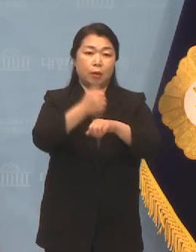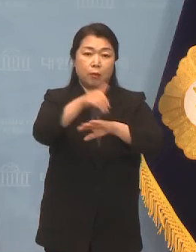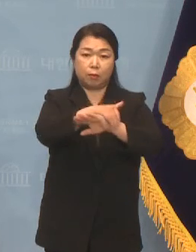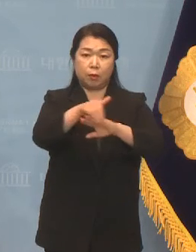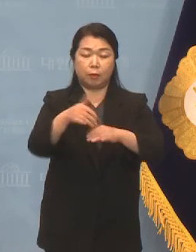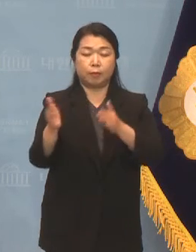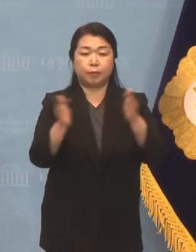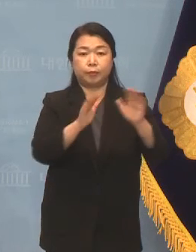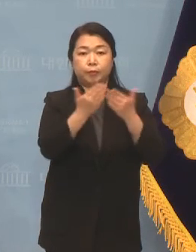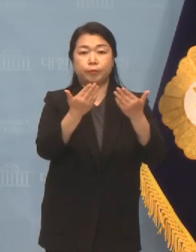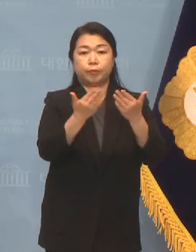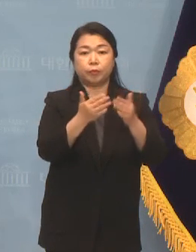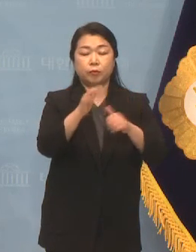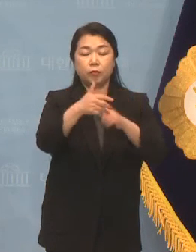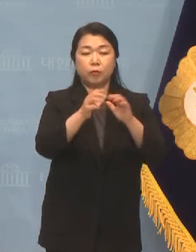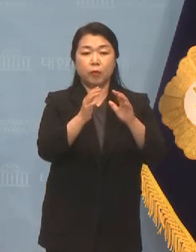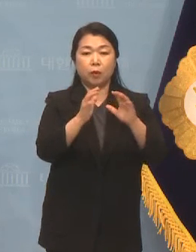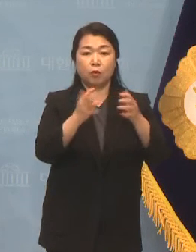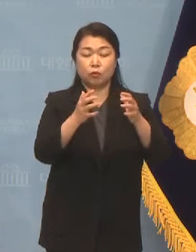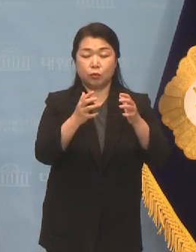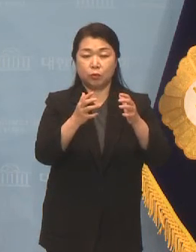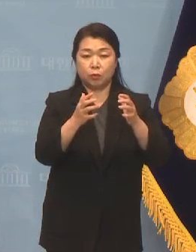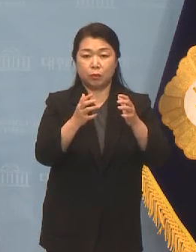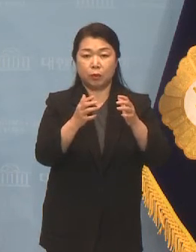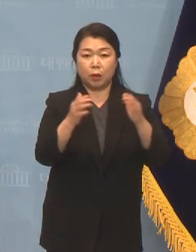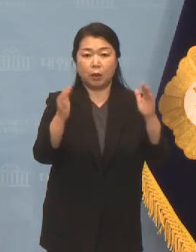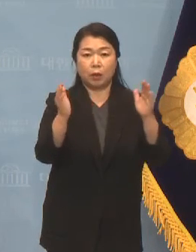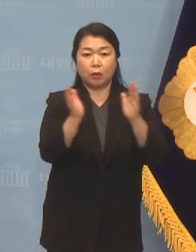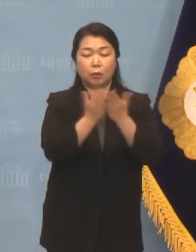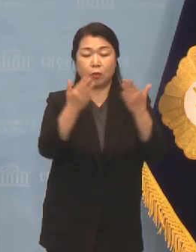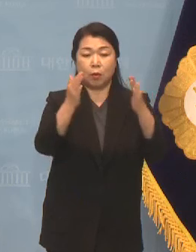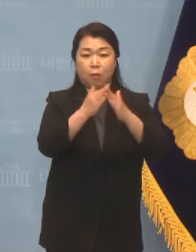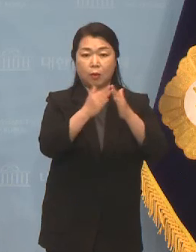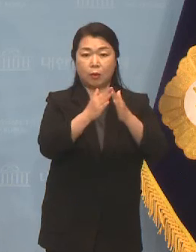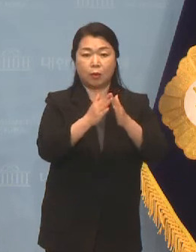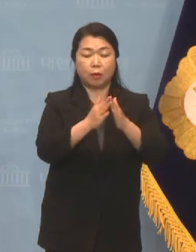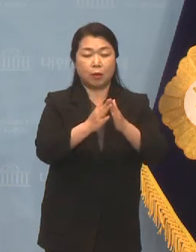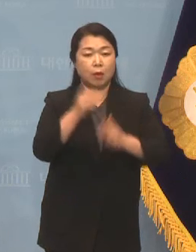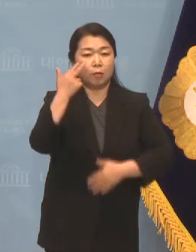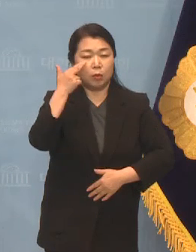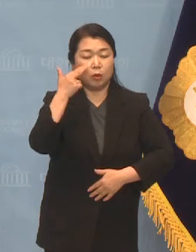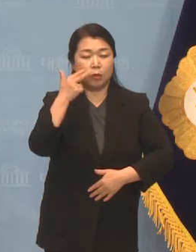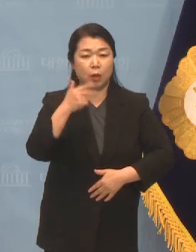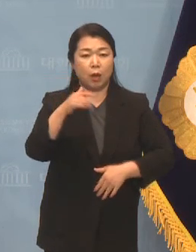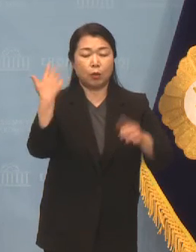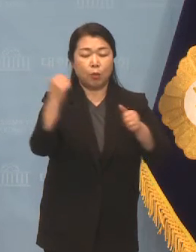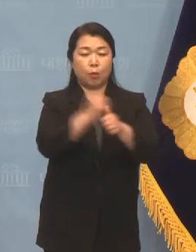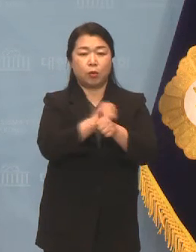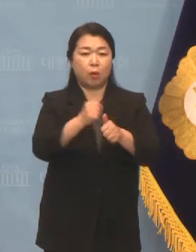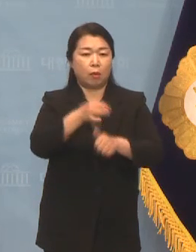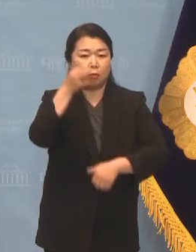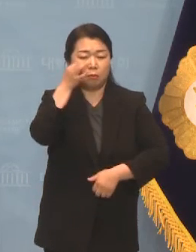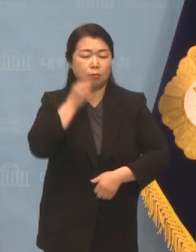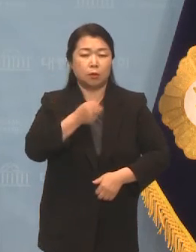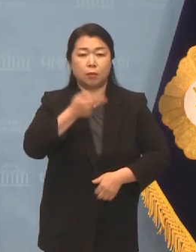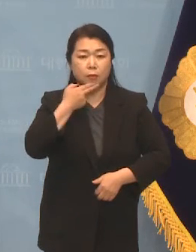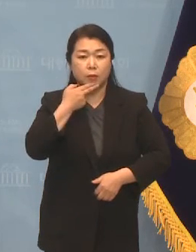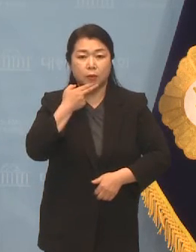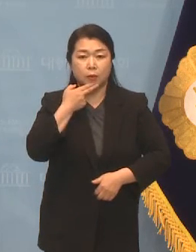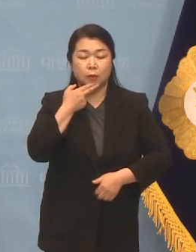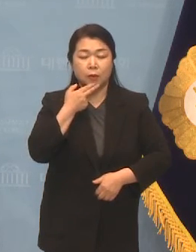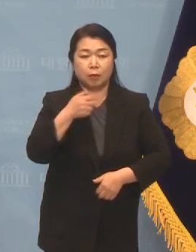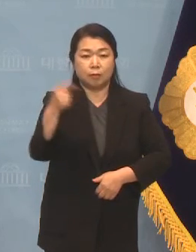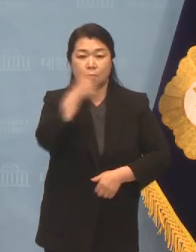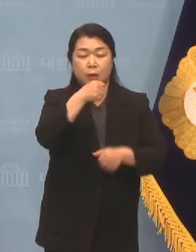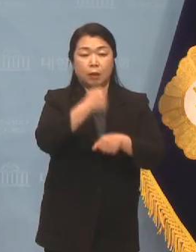다음 국회 도서관은 화요일 5월 11일 미국의 학교폭력 무관용 정책을 통해서 최근